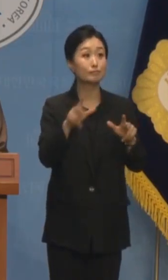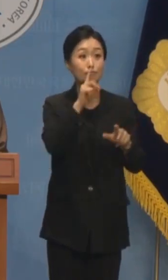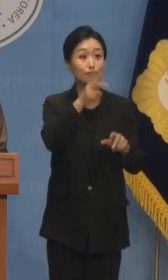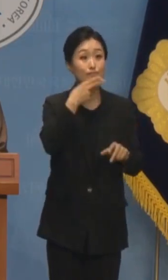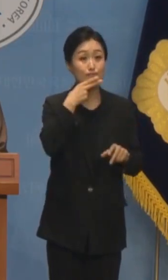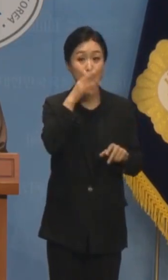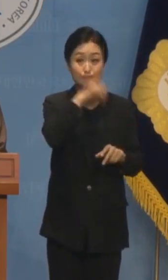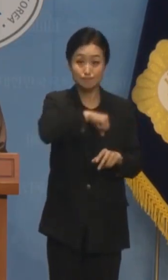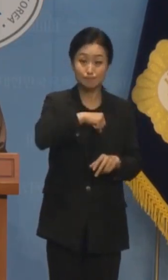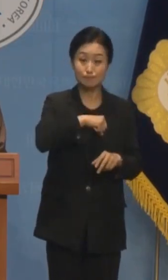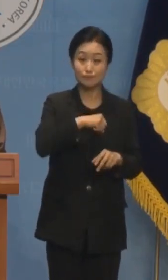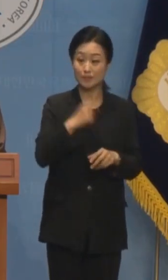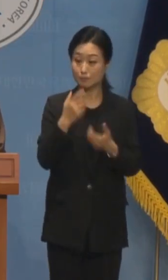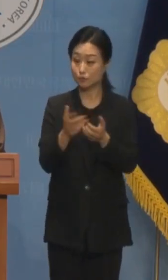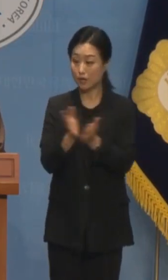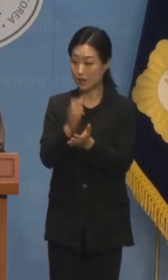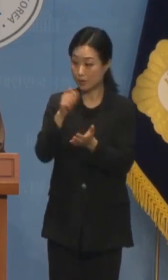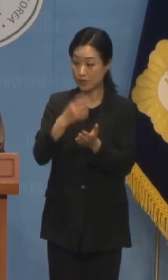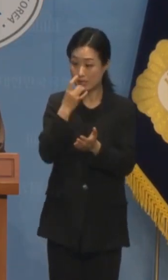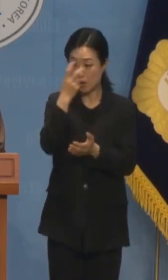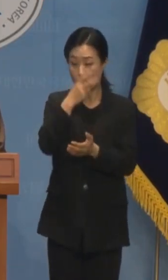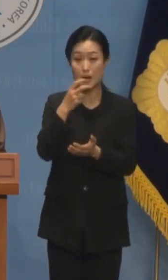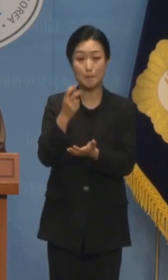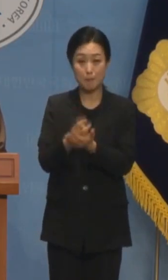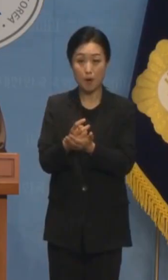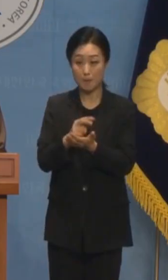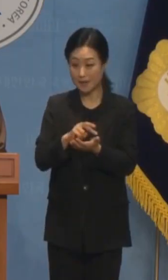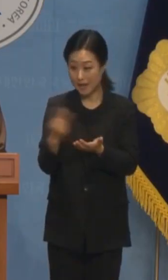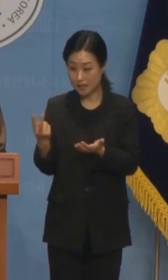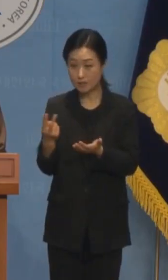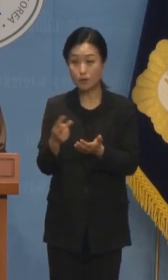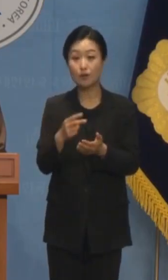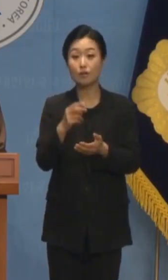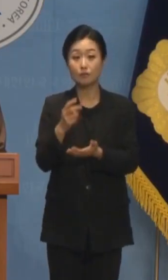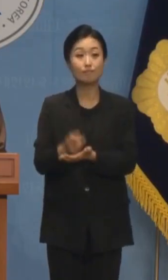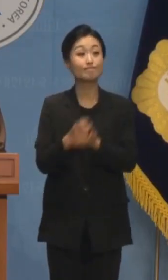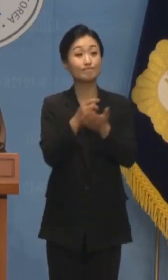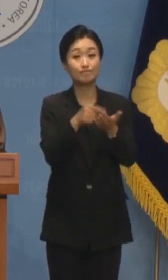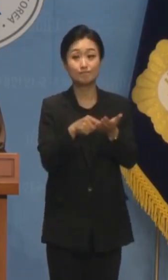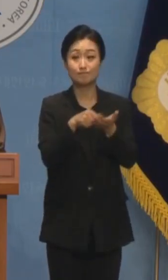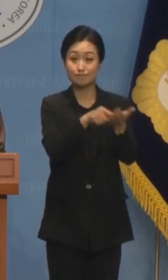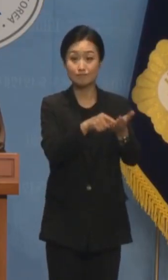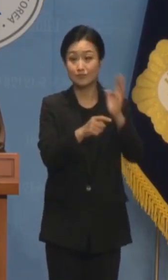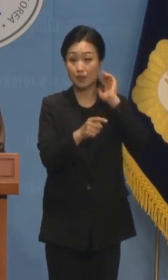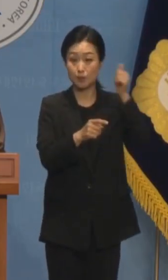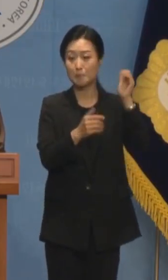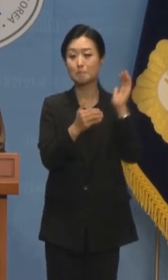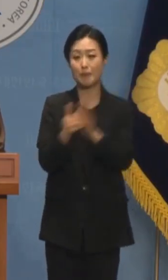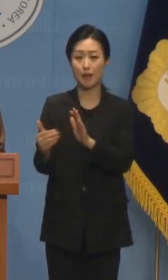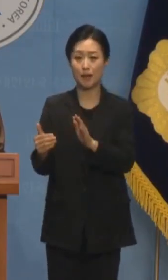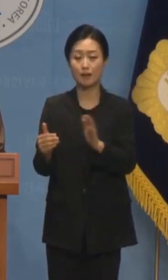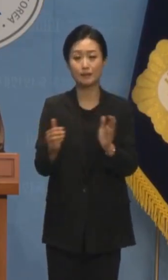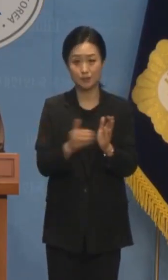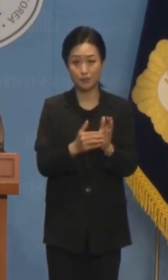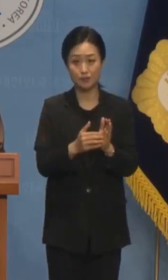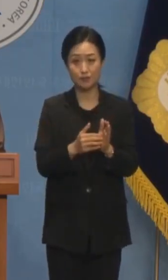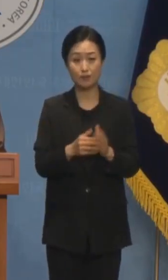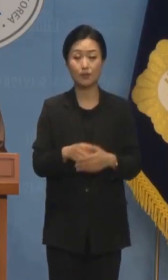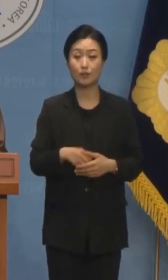지난해 민주당이 통과시킨 양국관리법 개정안을 윤 대통령은 대체 무슨 배짱으로 거부한 겁니까?